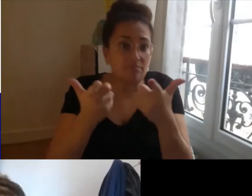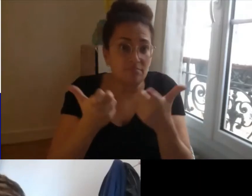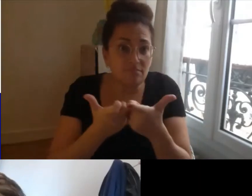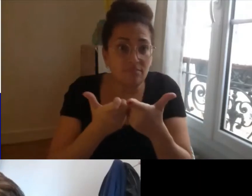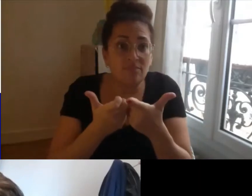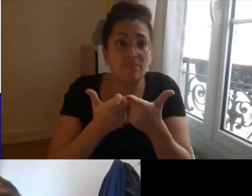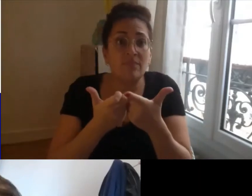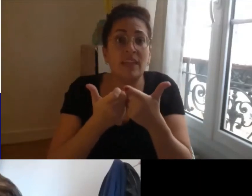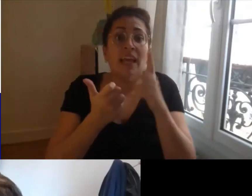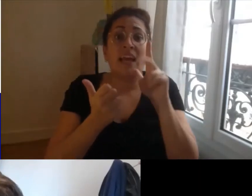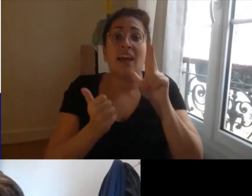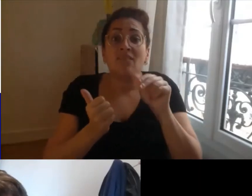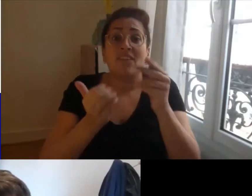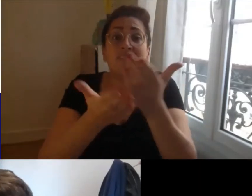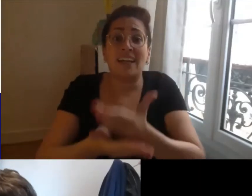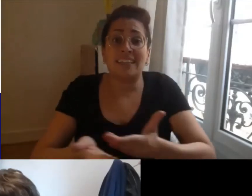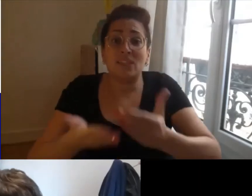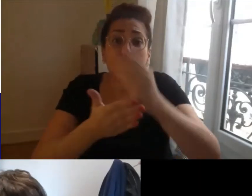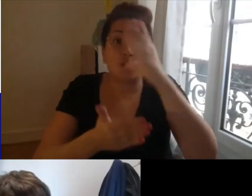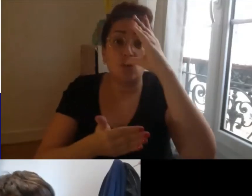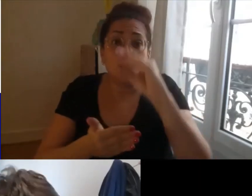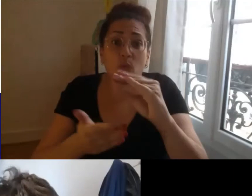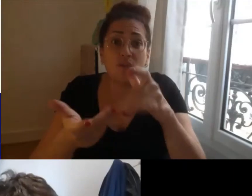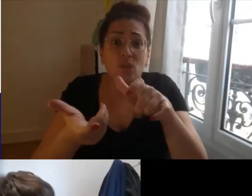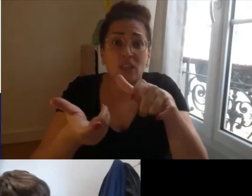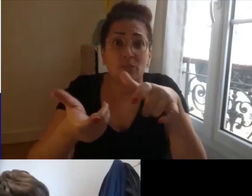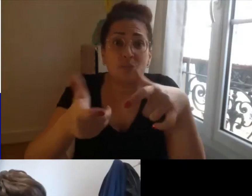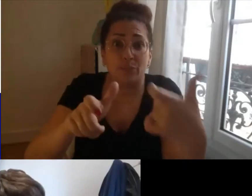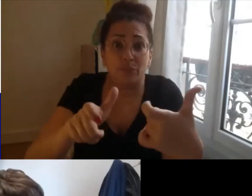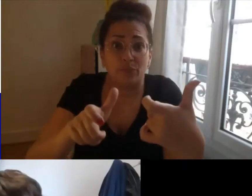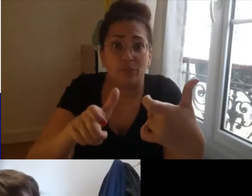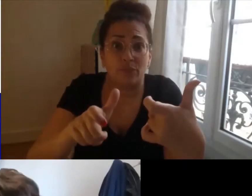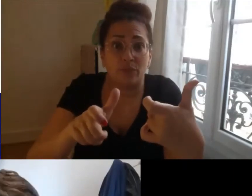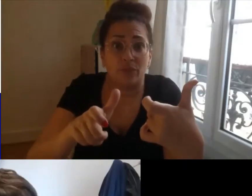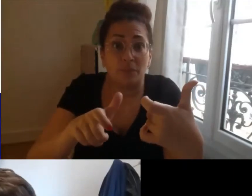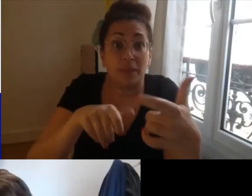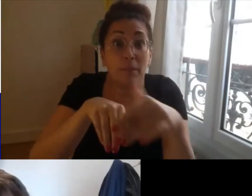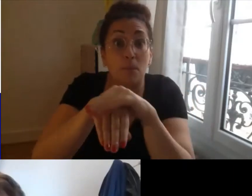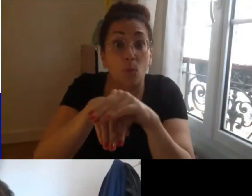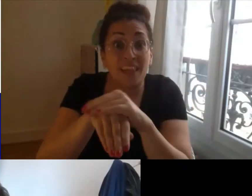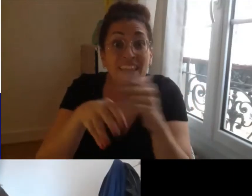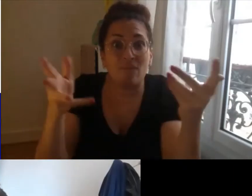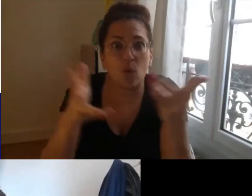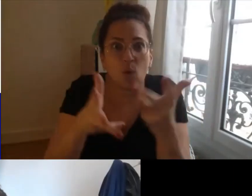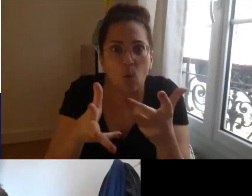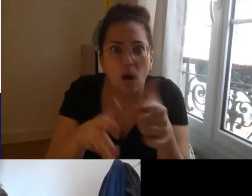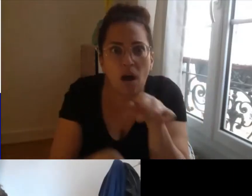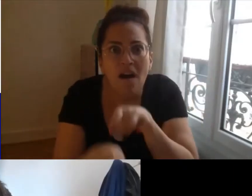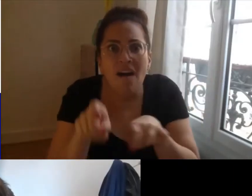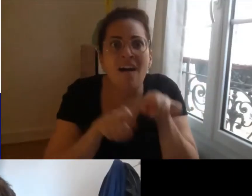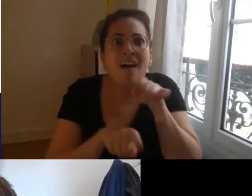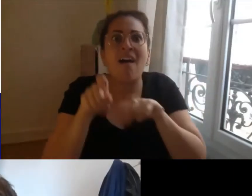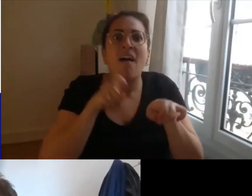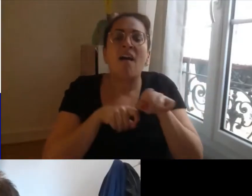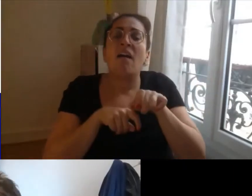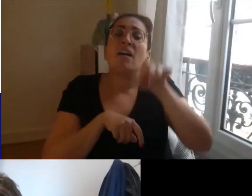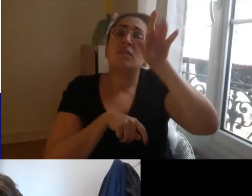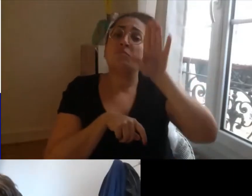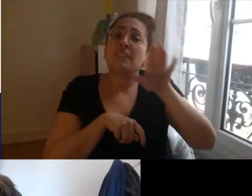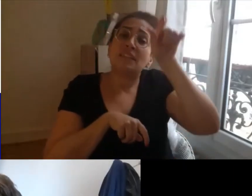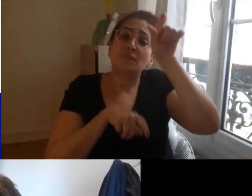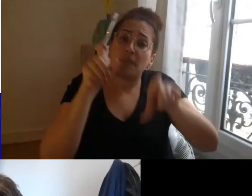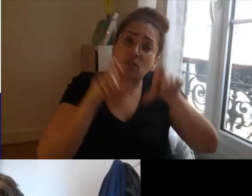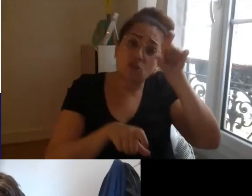précarisation professionnelle pour les personnes handicapées en général et dans l'articulation entre